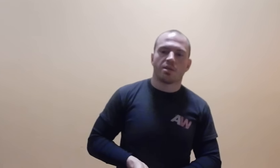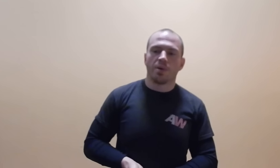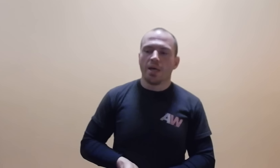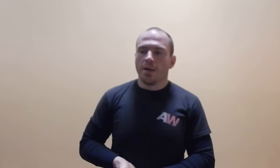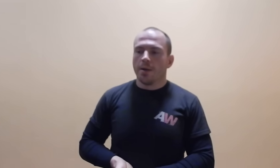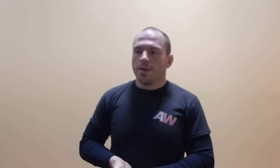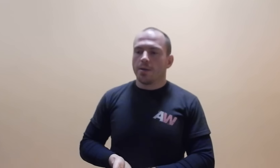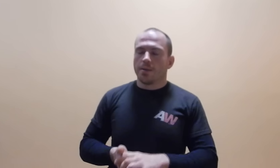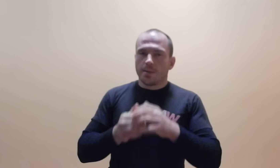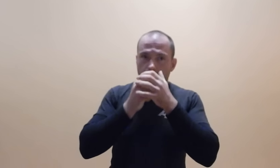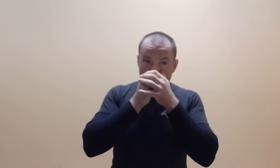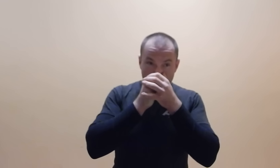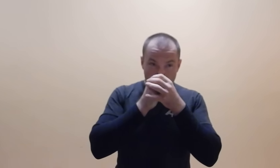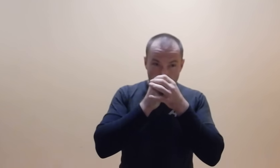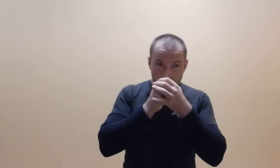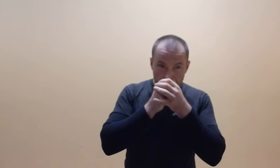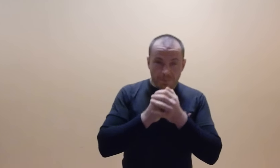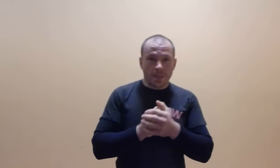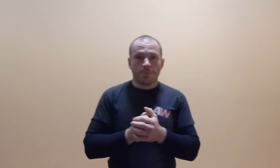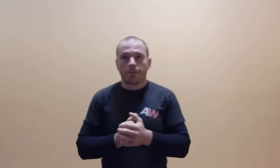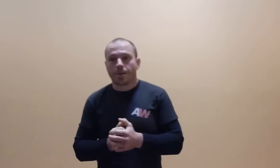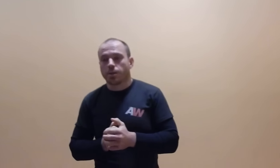tym temacie.